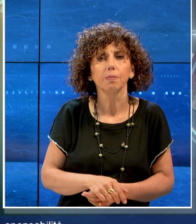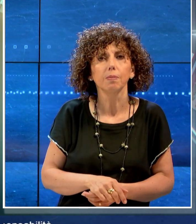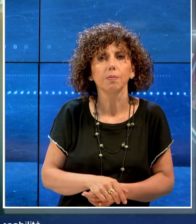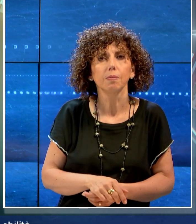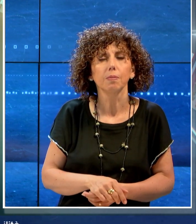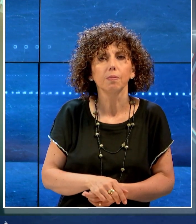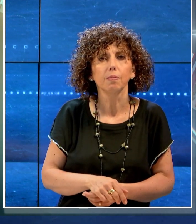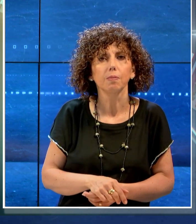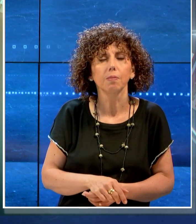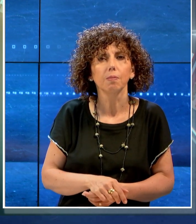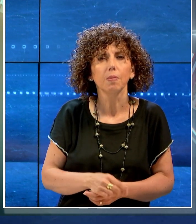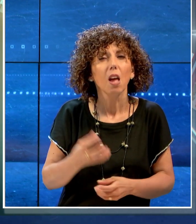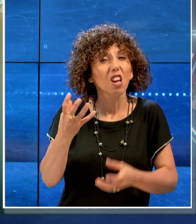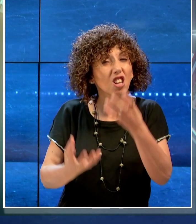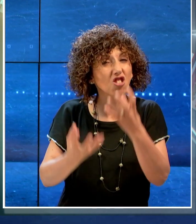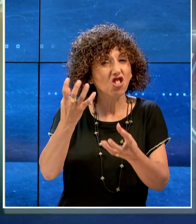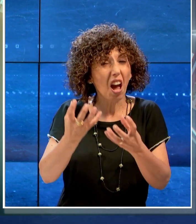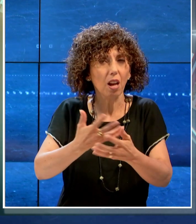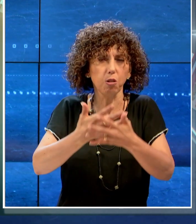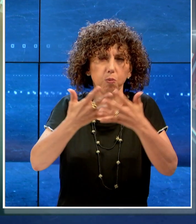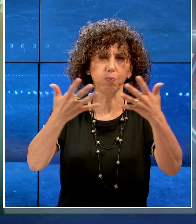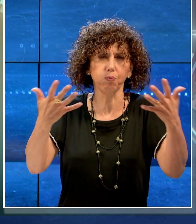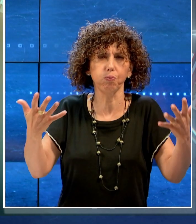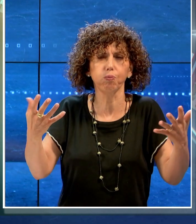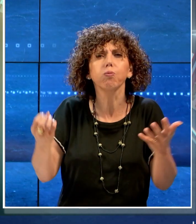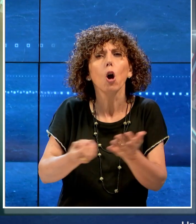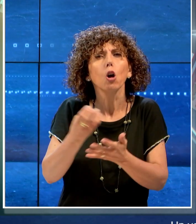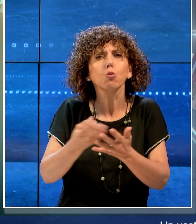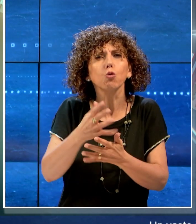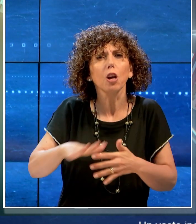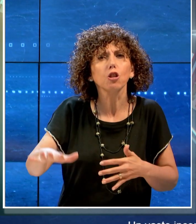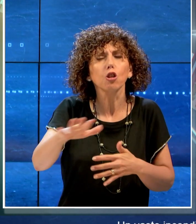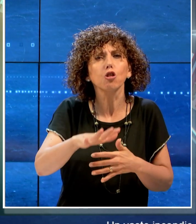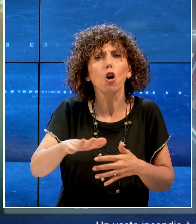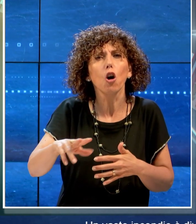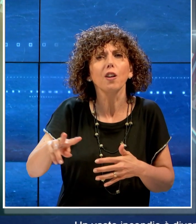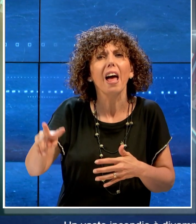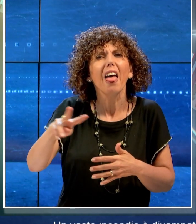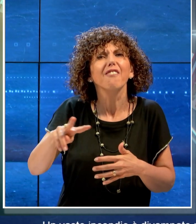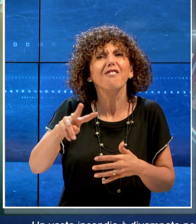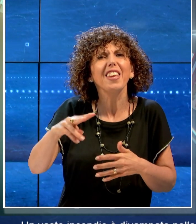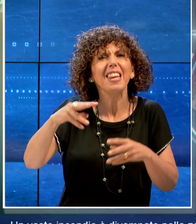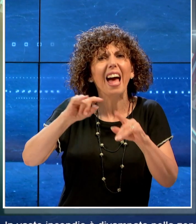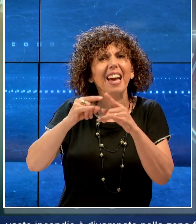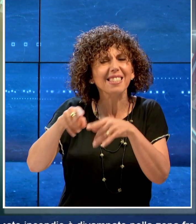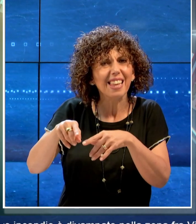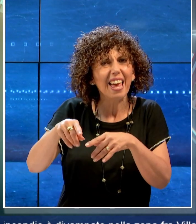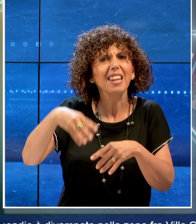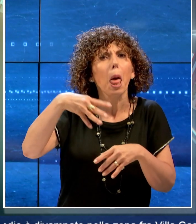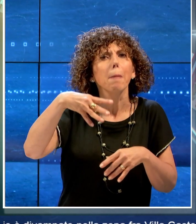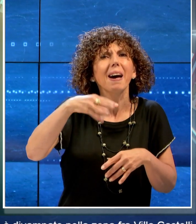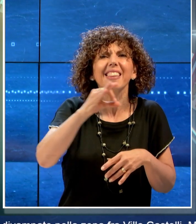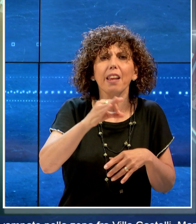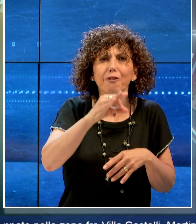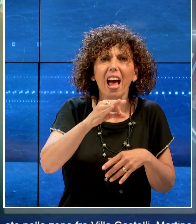Un vasto incendio è divampato nella zona fra Villa Castelli, Martina Franca e